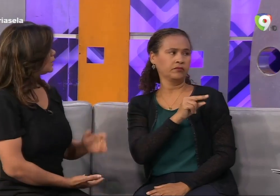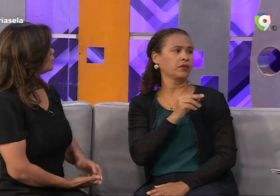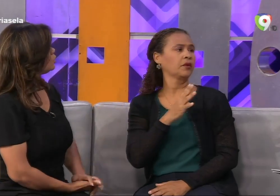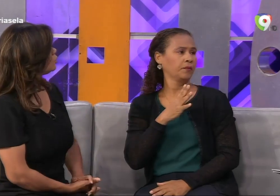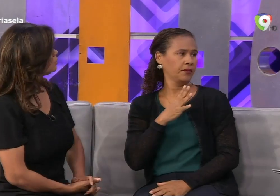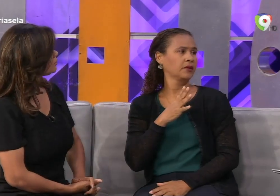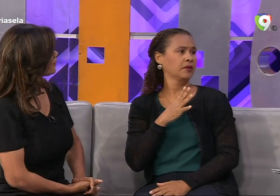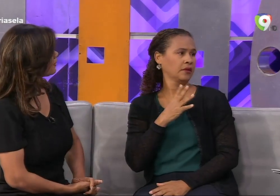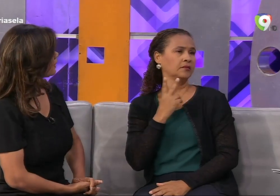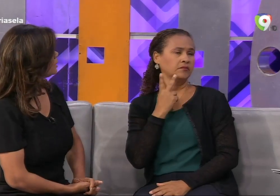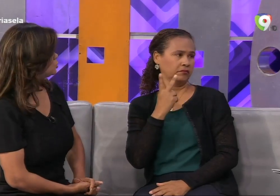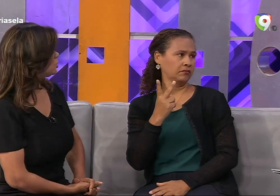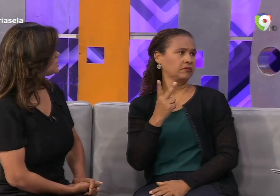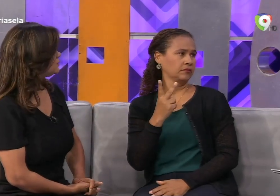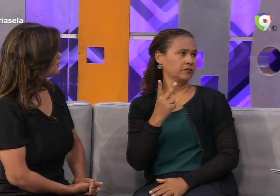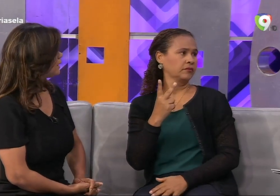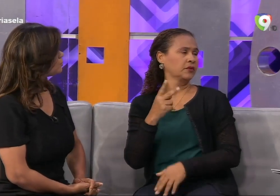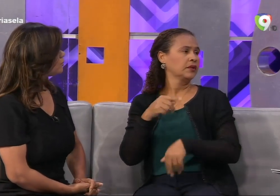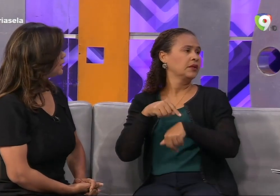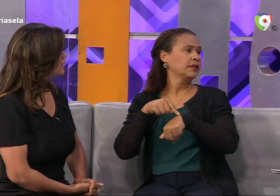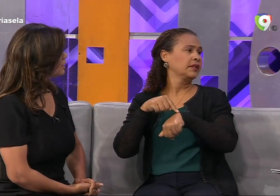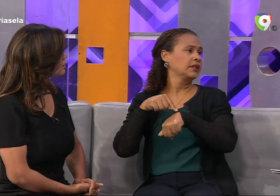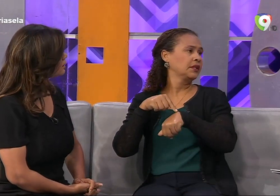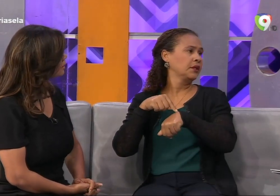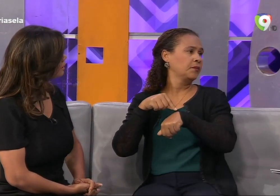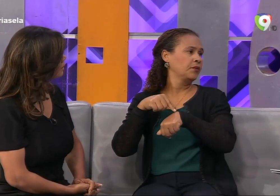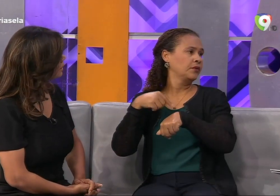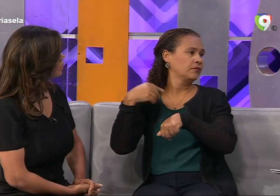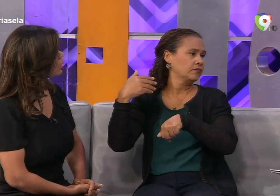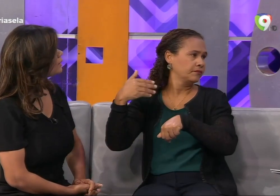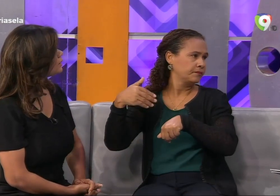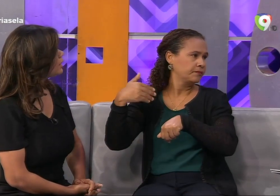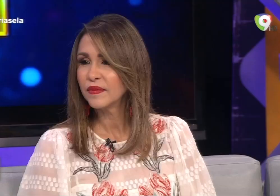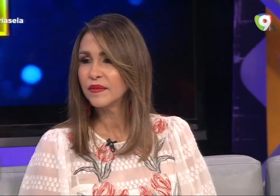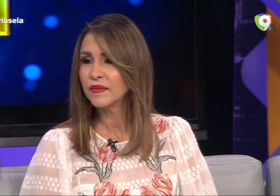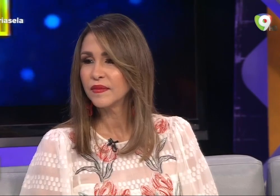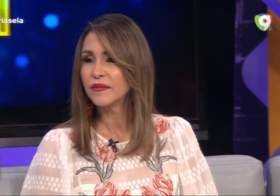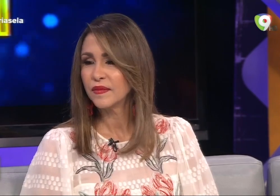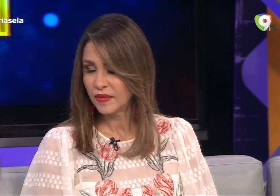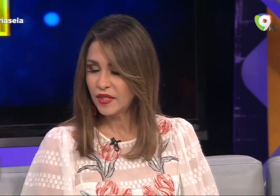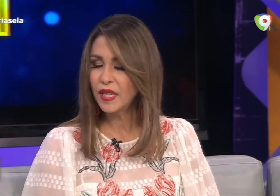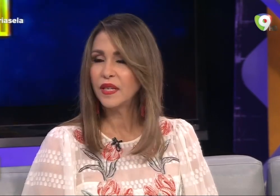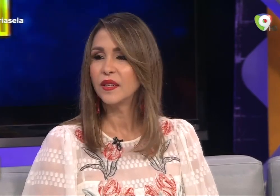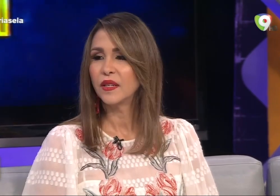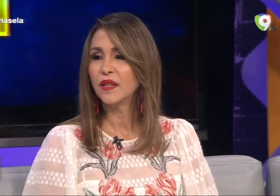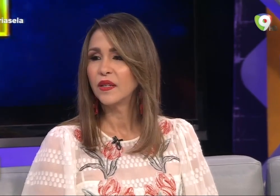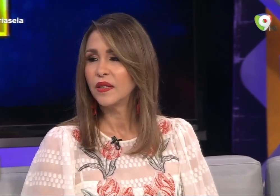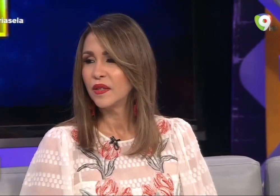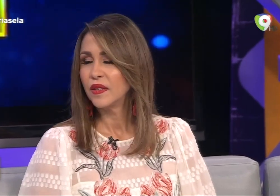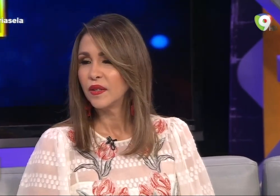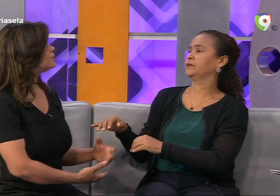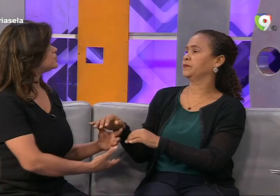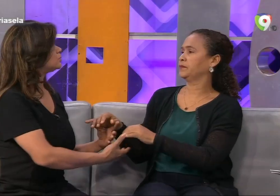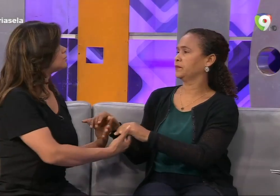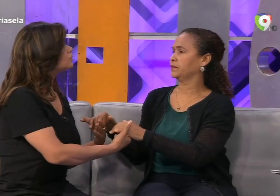No. Yo nací bien, yo veía. Con el tiempo, fui perdiendo la visión.